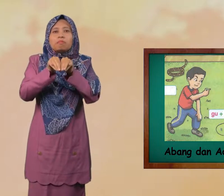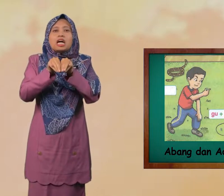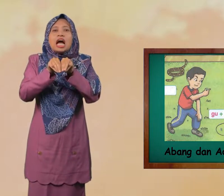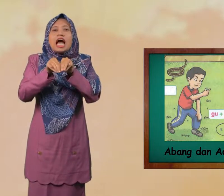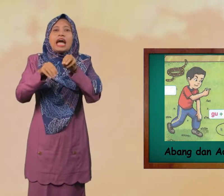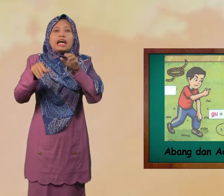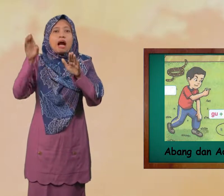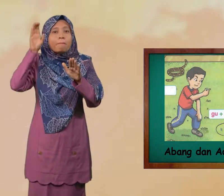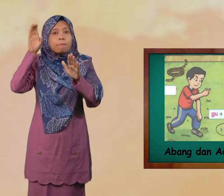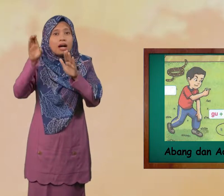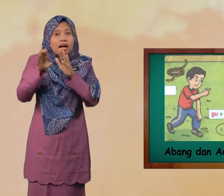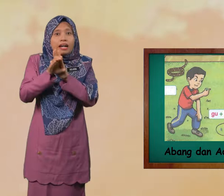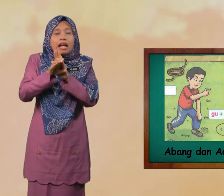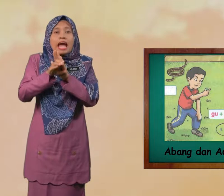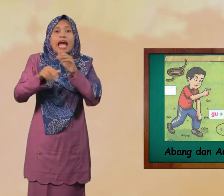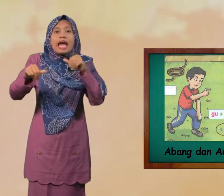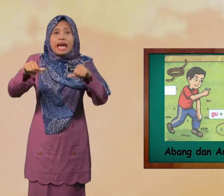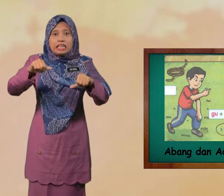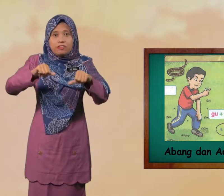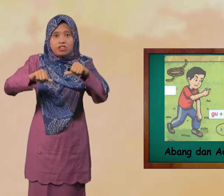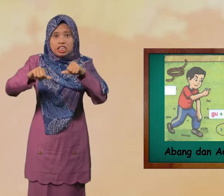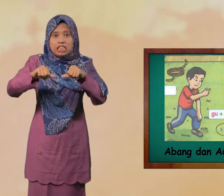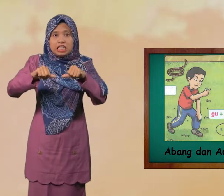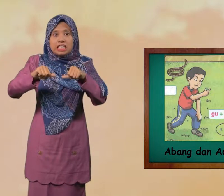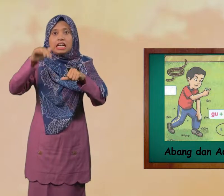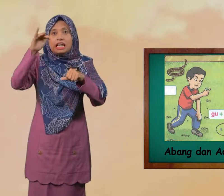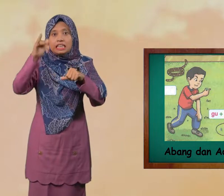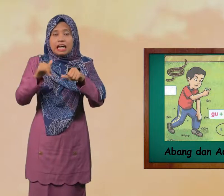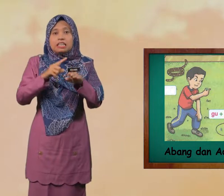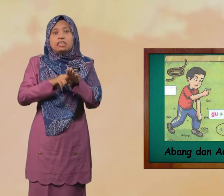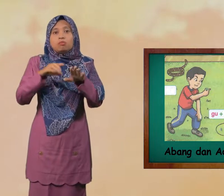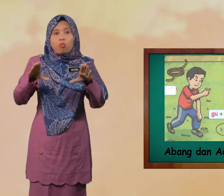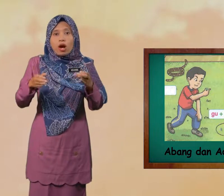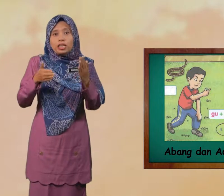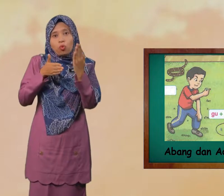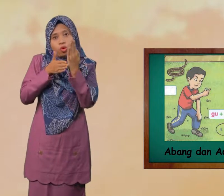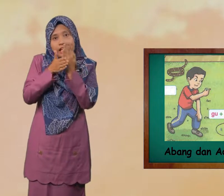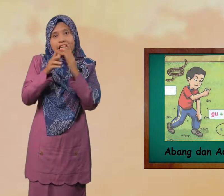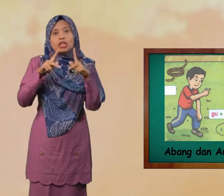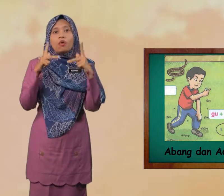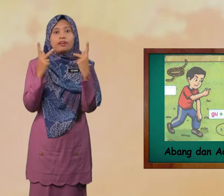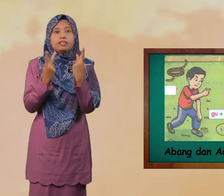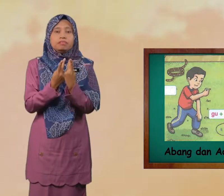Gambar Aktiviti Yang Dibuat Oleh Keluarga